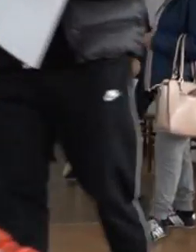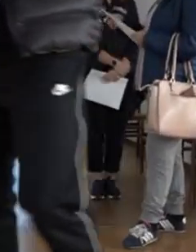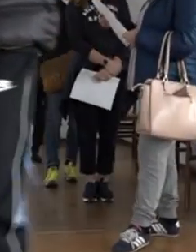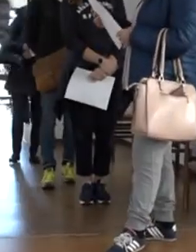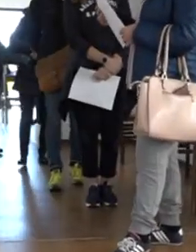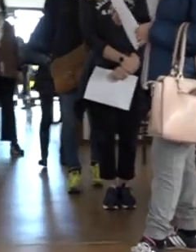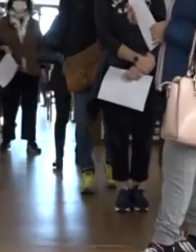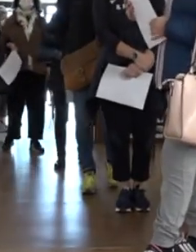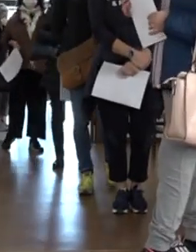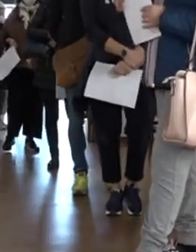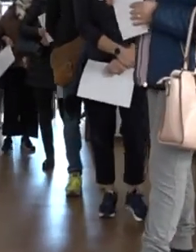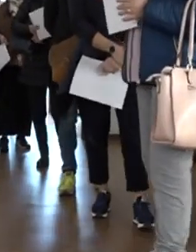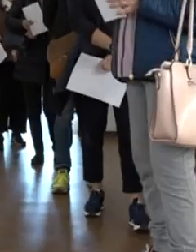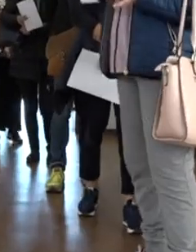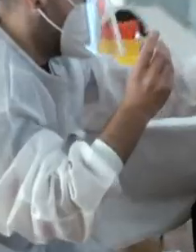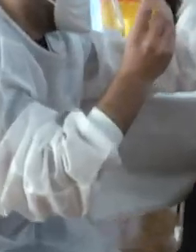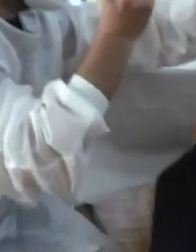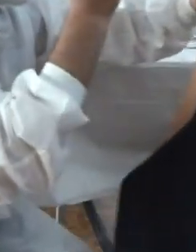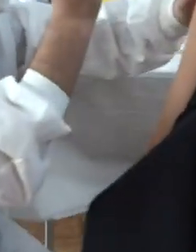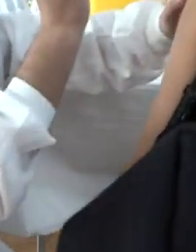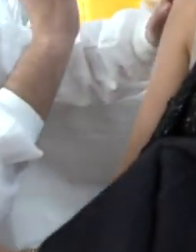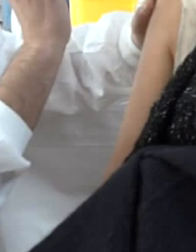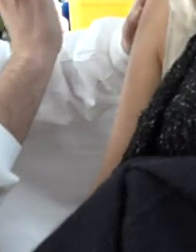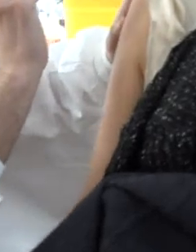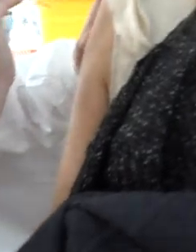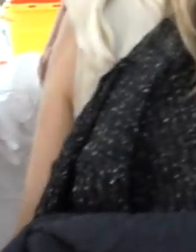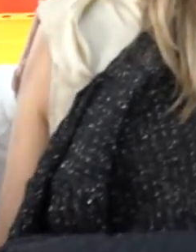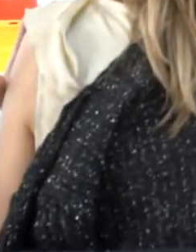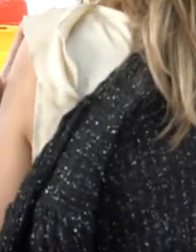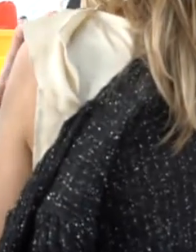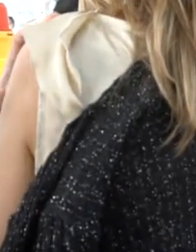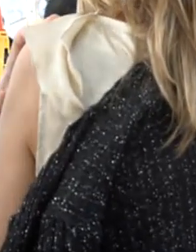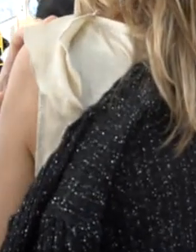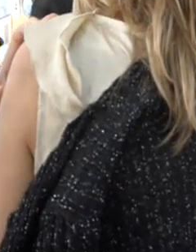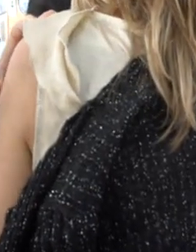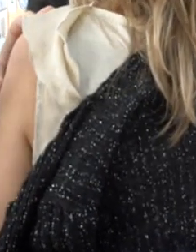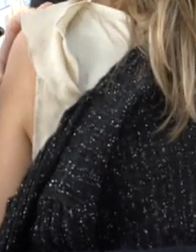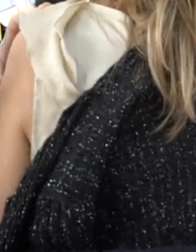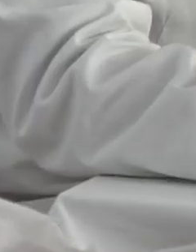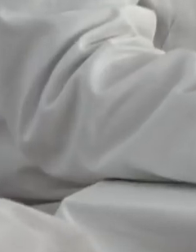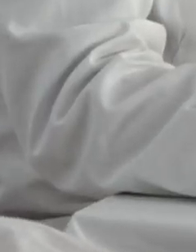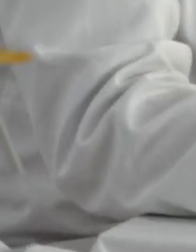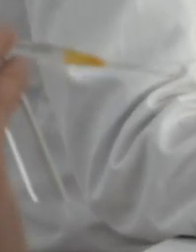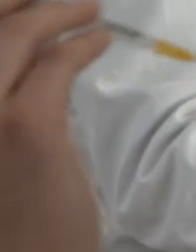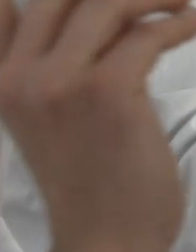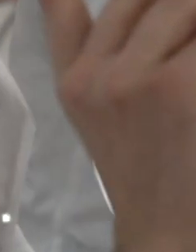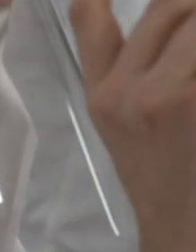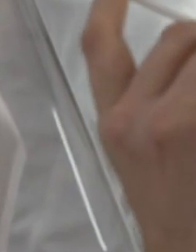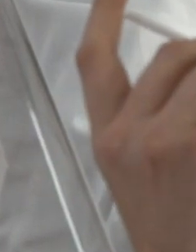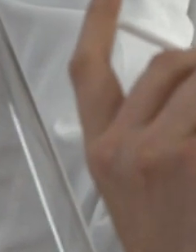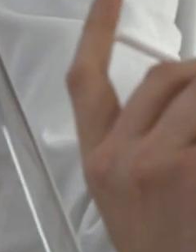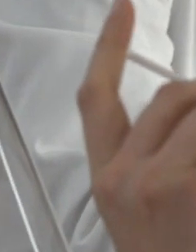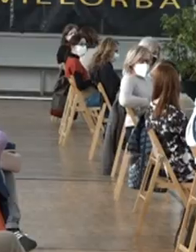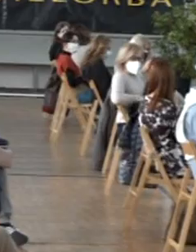Dunque, dopo gli over 80 e le persone estremamente vulnerabili, cui si aggiungono disabili e familiari, si procederà a vaccinare le persone dagli